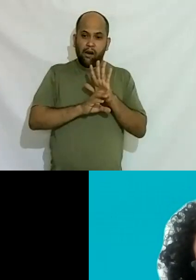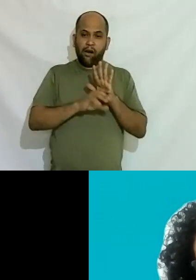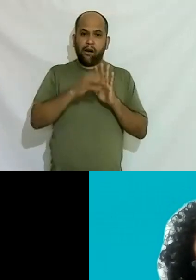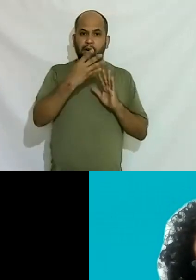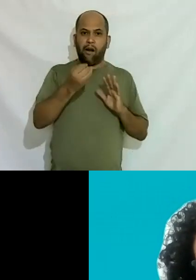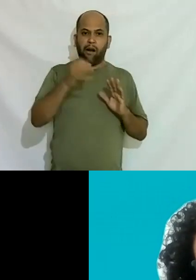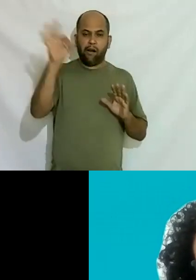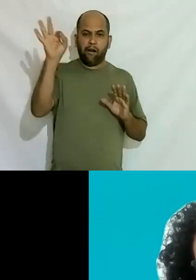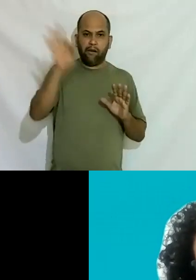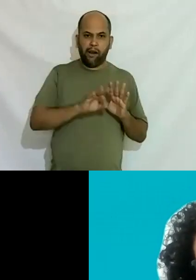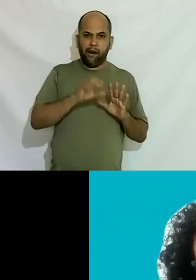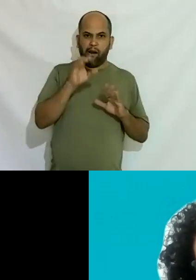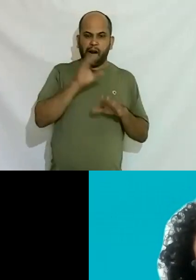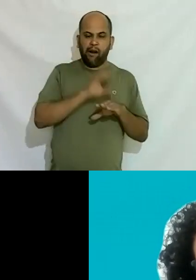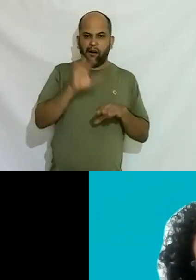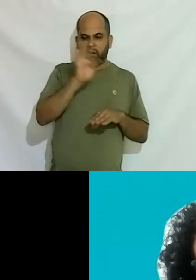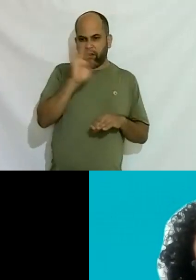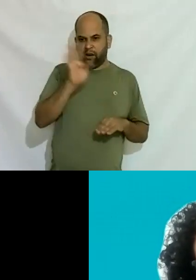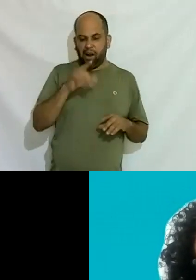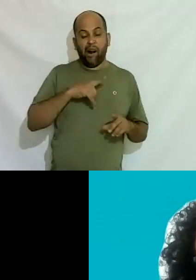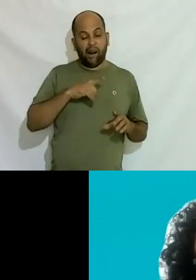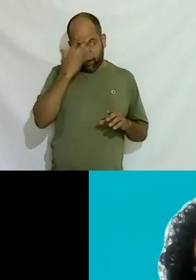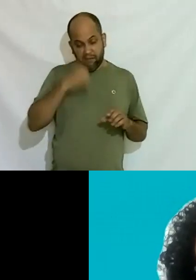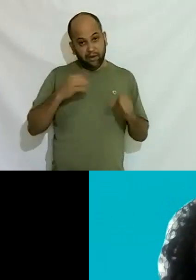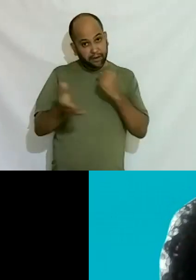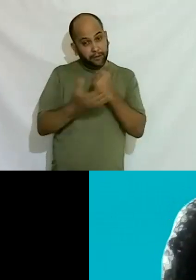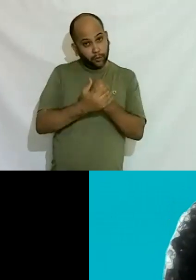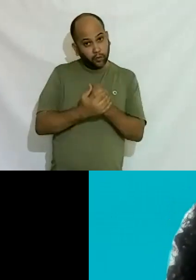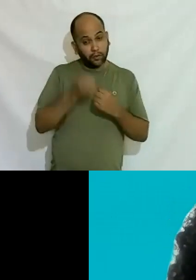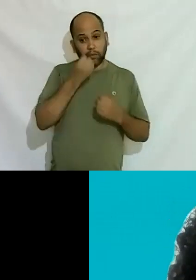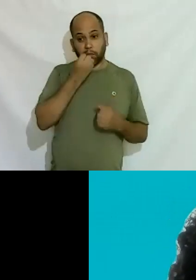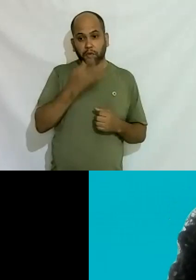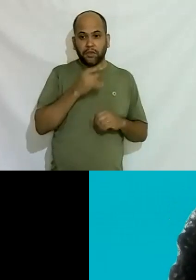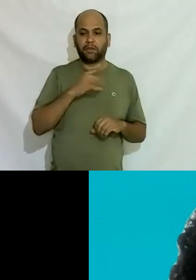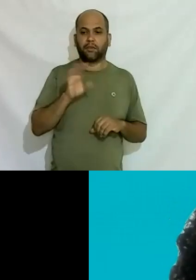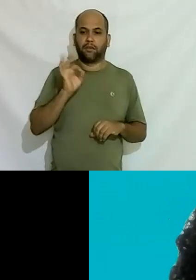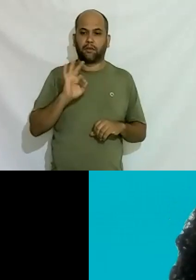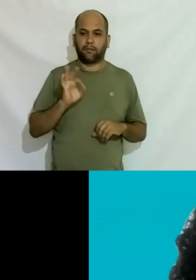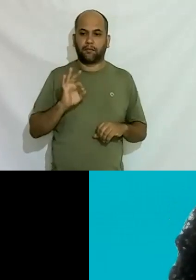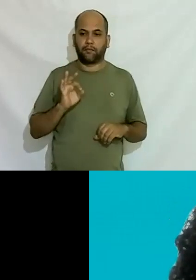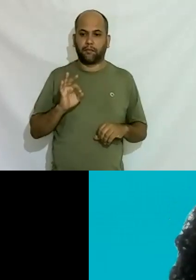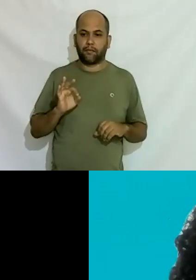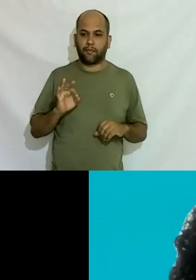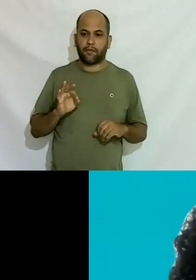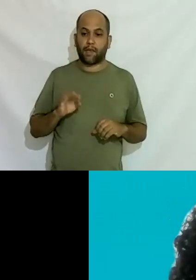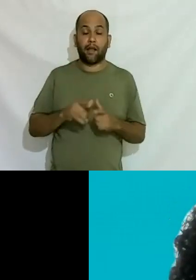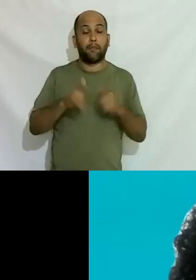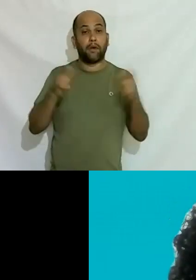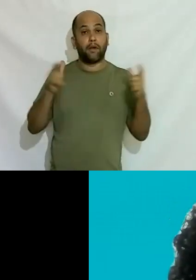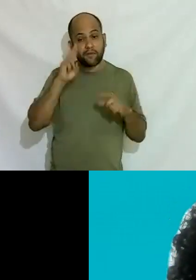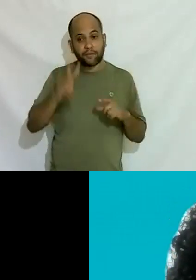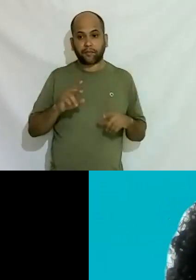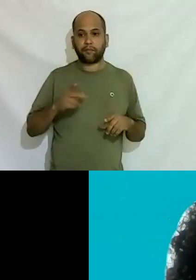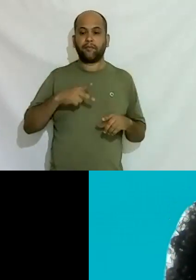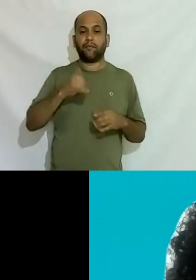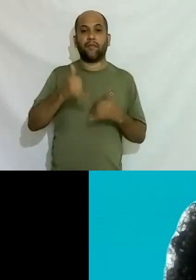no armário tem muita gente ali oculta que não se expõe né quem a gente mais vê é a travesti que tá na Constituição isso a